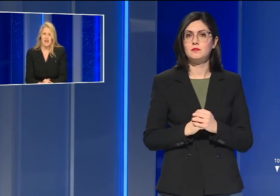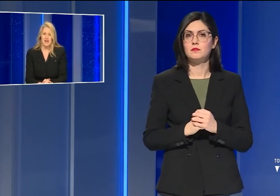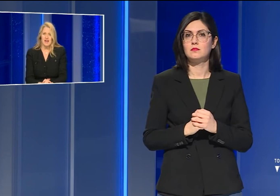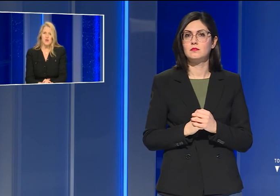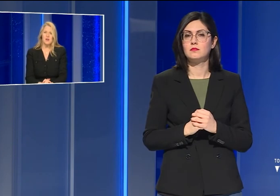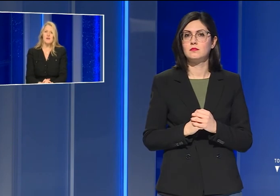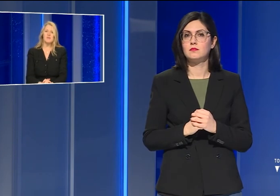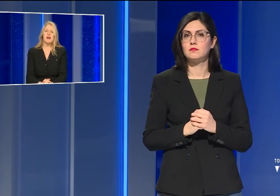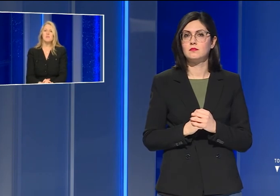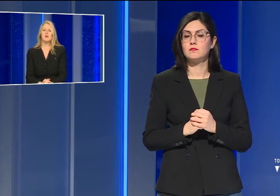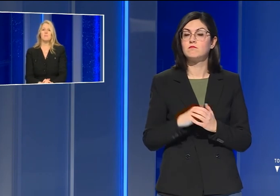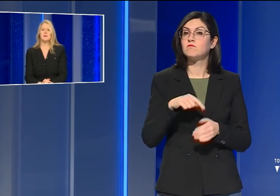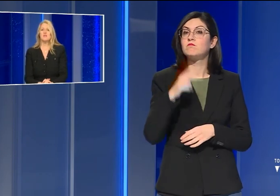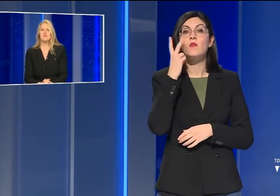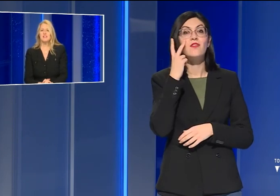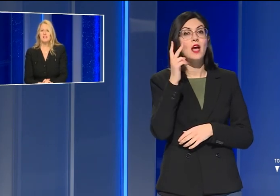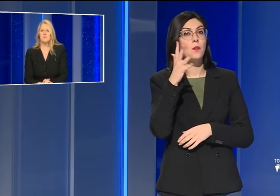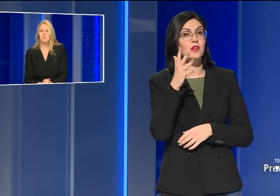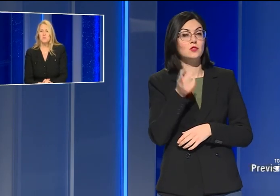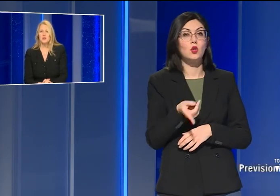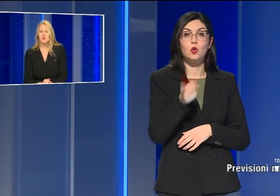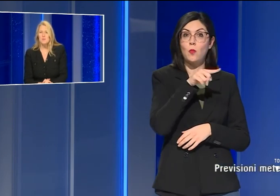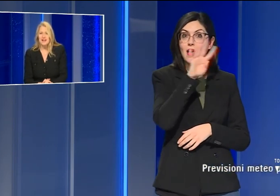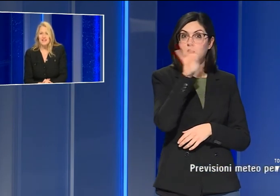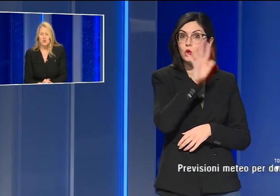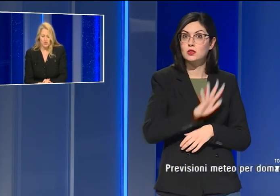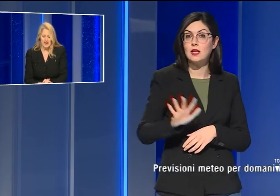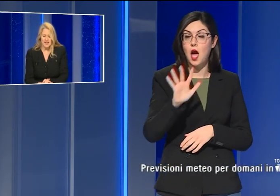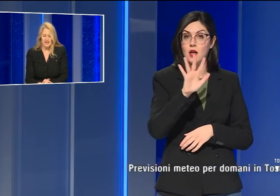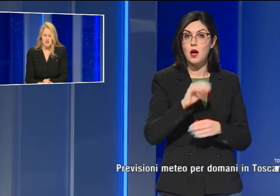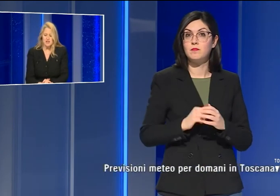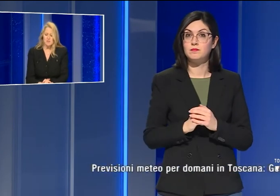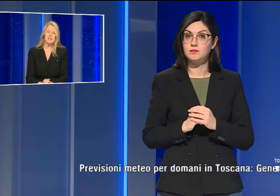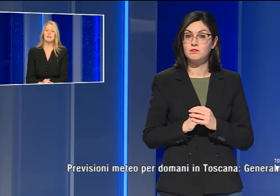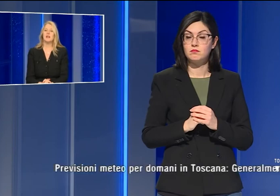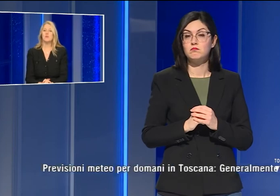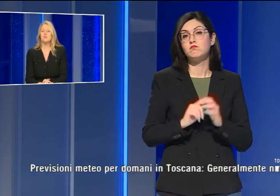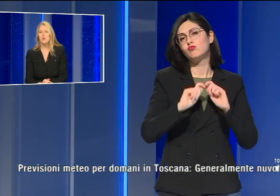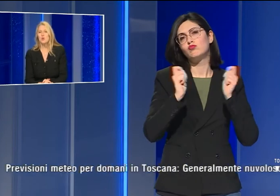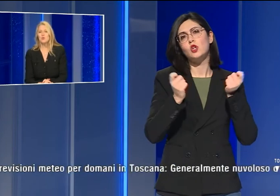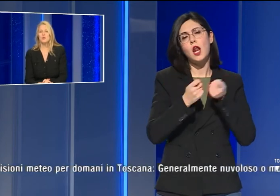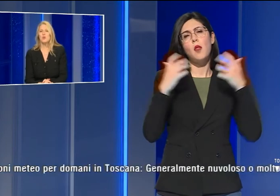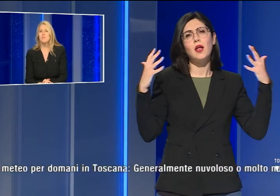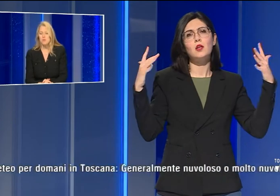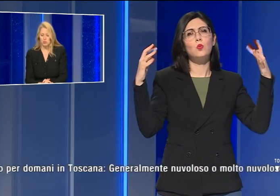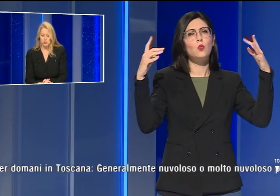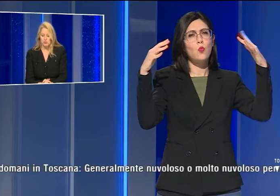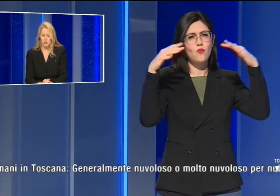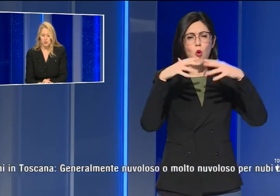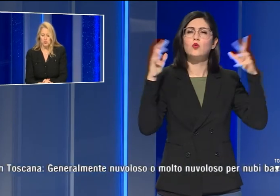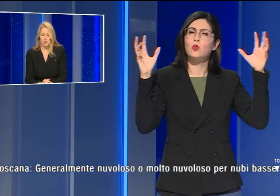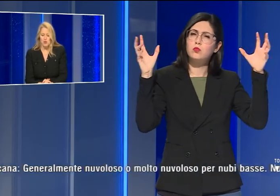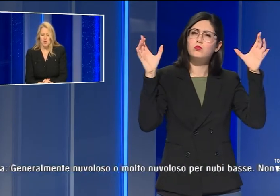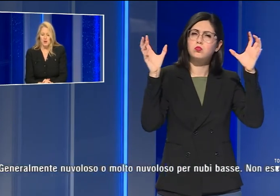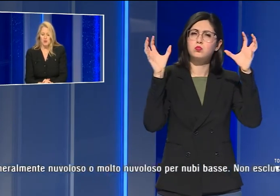E ora vediamo le previsioni del tempo per domani in Toscana. Generalmente nuvoloso o molto